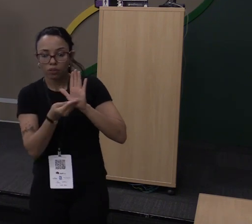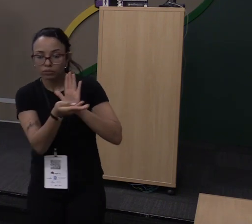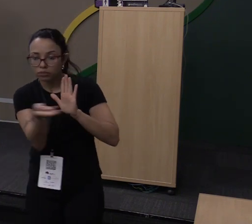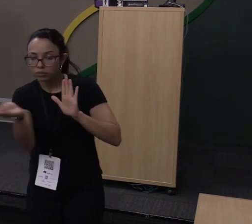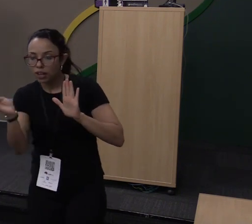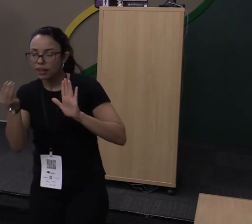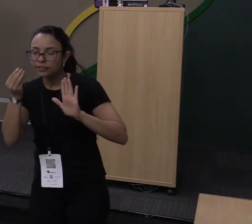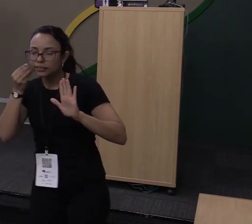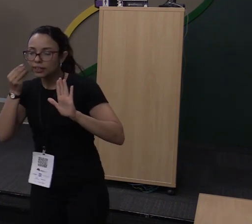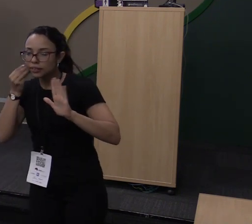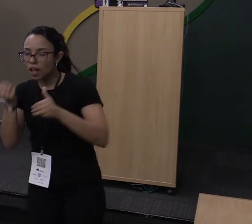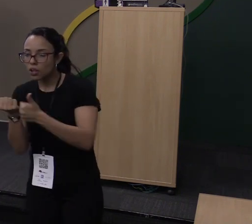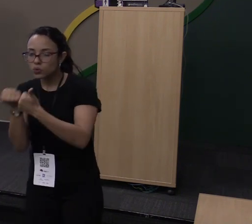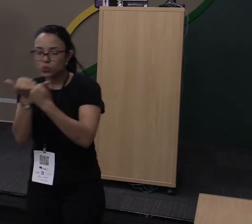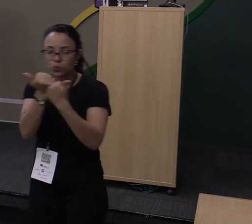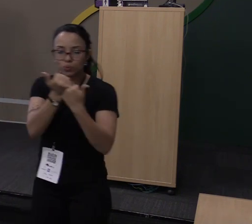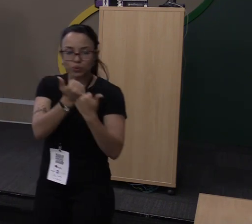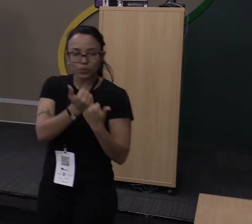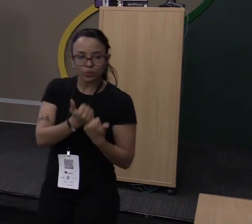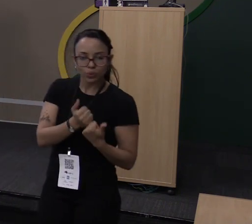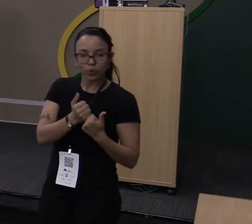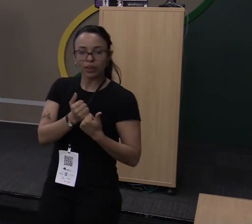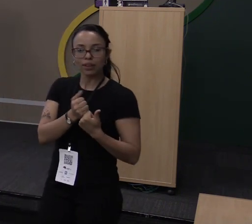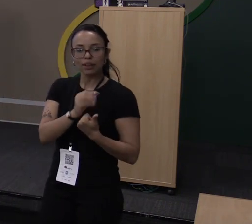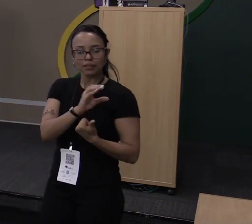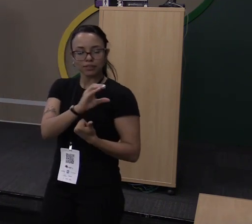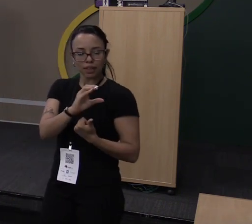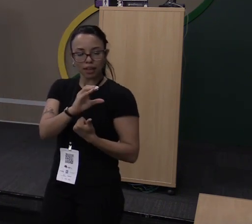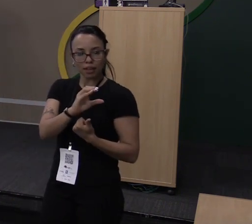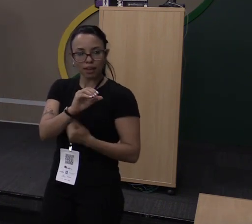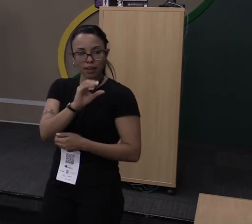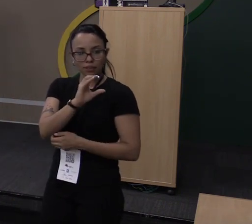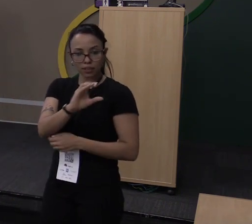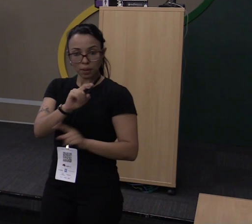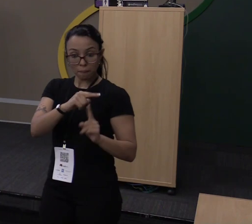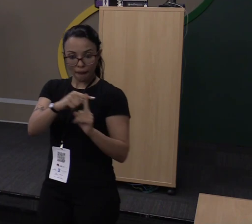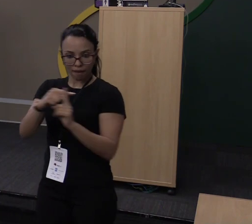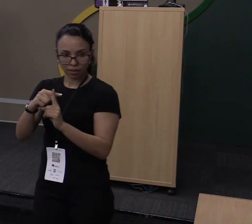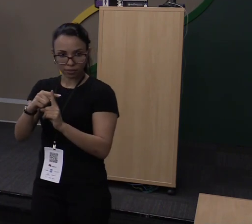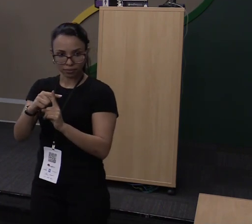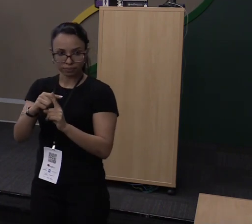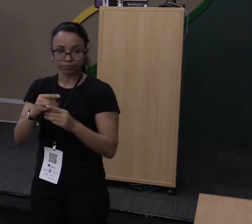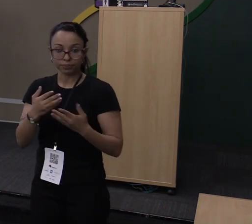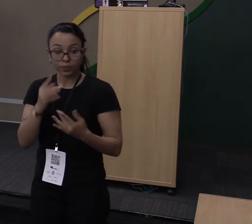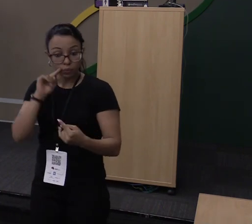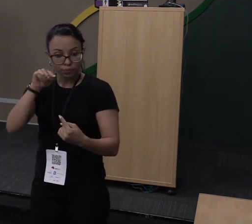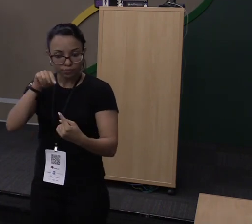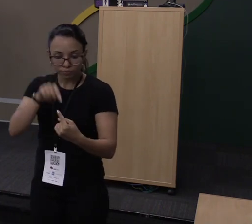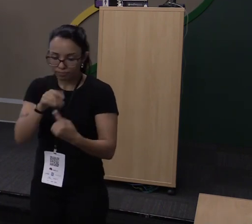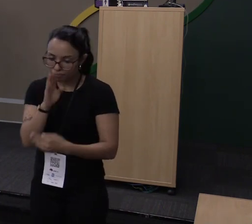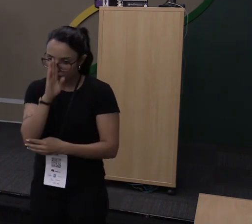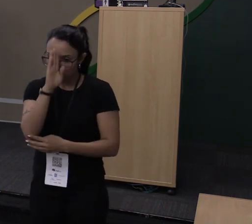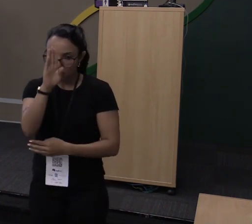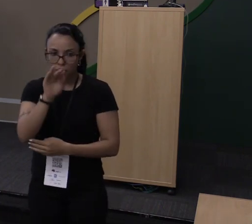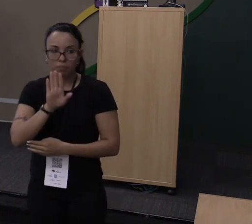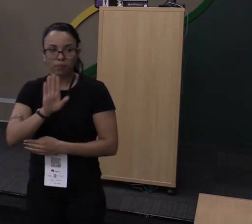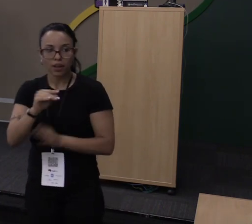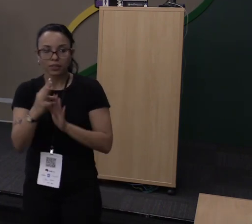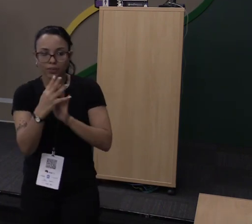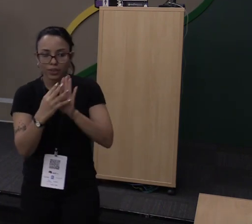substituir os usos de C e C++, então essa é a ideia principal, mas que acabou se tornando uma linguagem